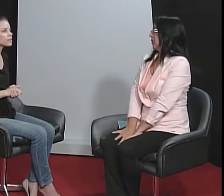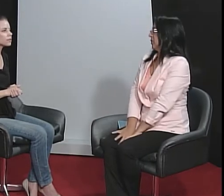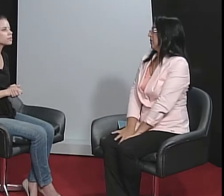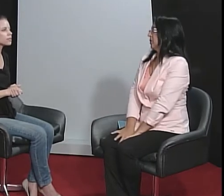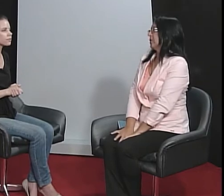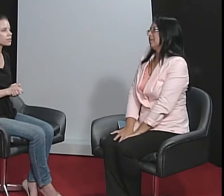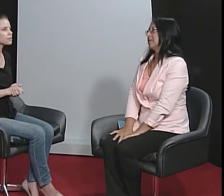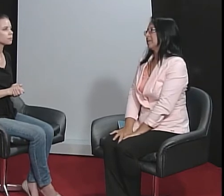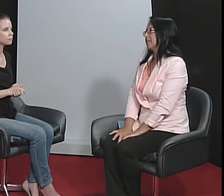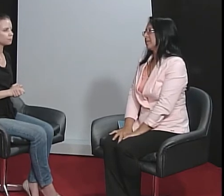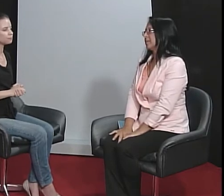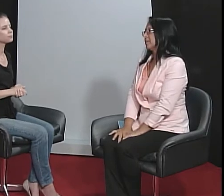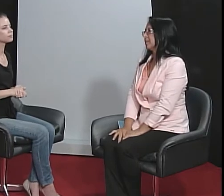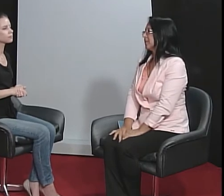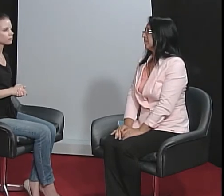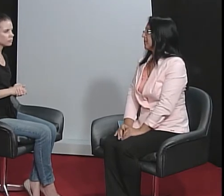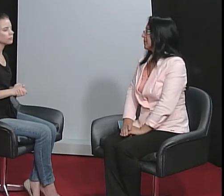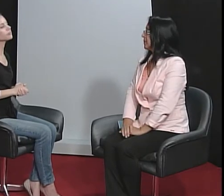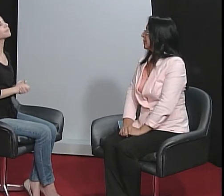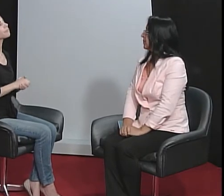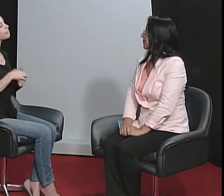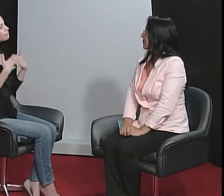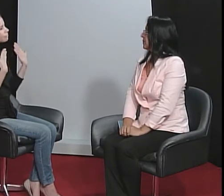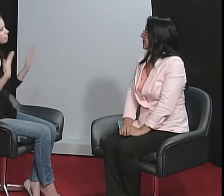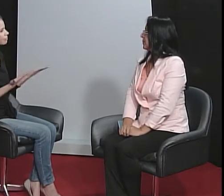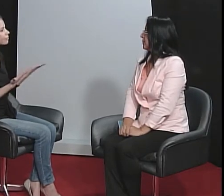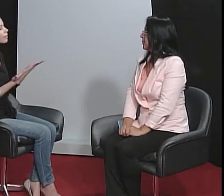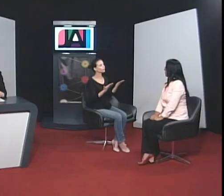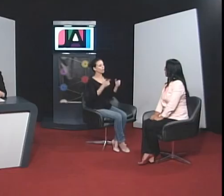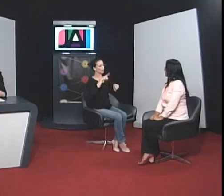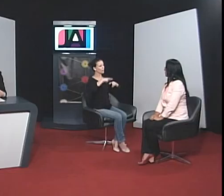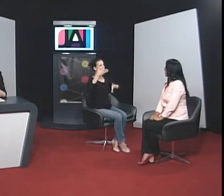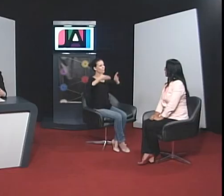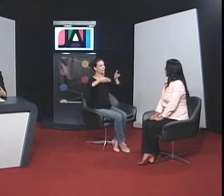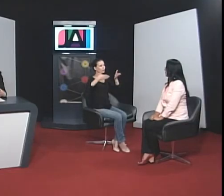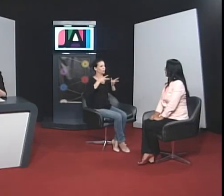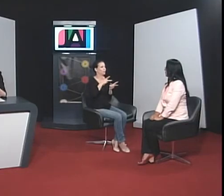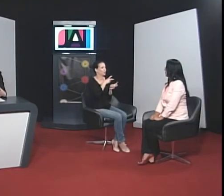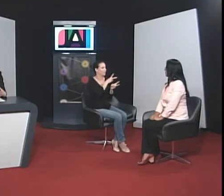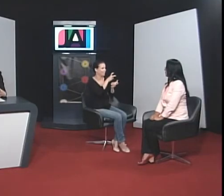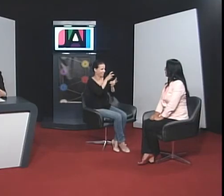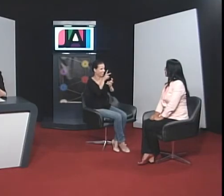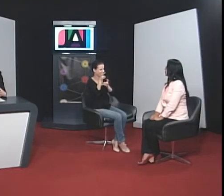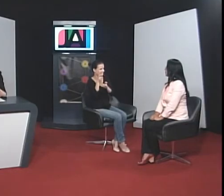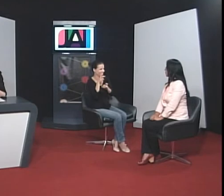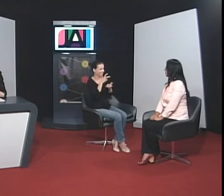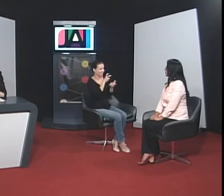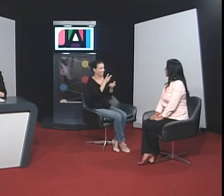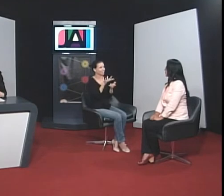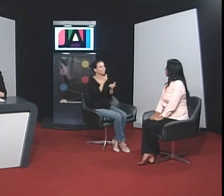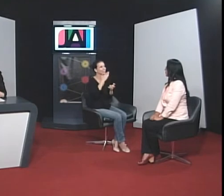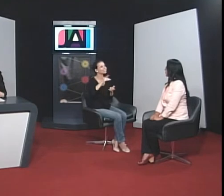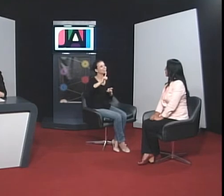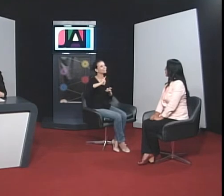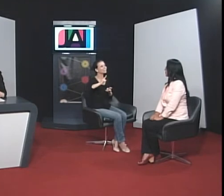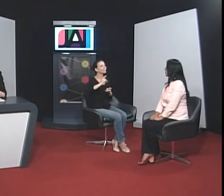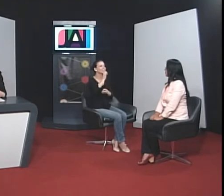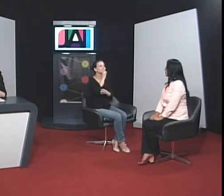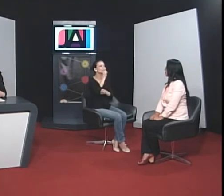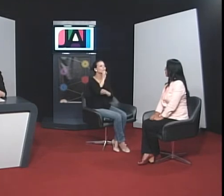inclusivas. É, dentro desse processo perceptivo, a gente tem também o uso repetitivo das imagens, né, que é o